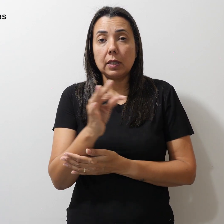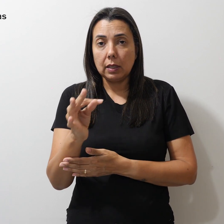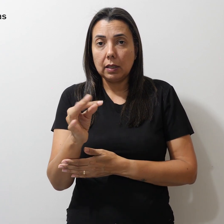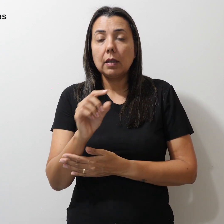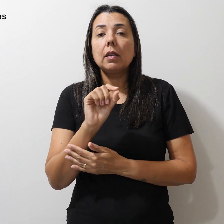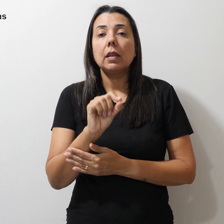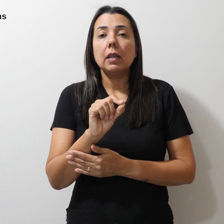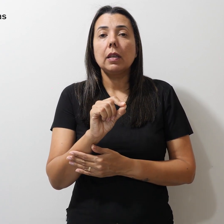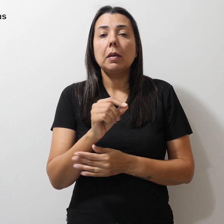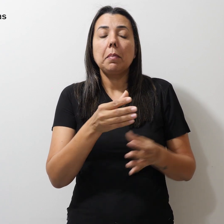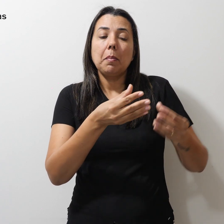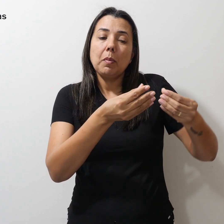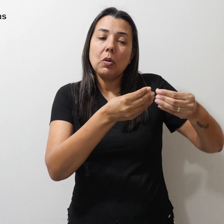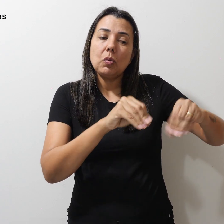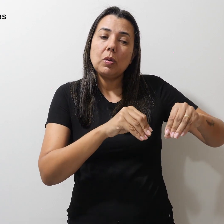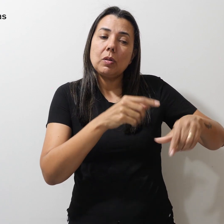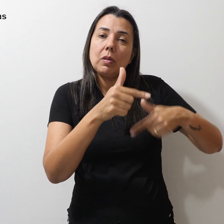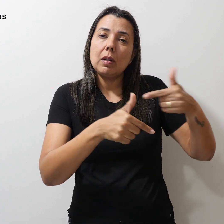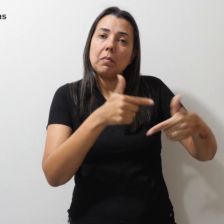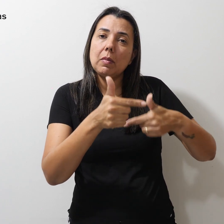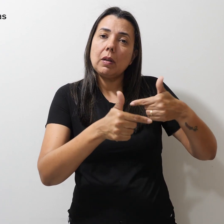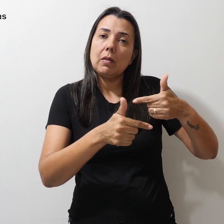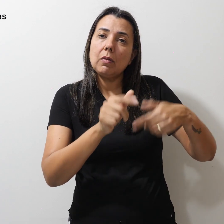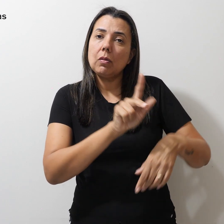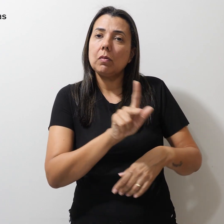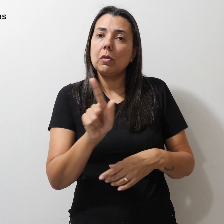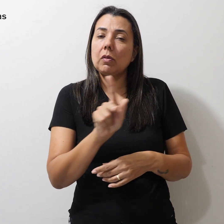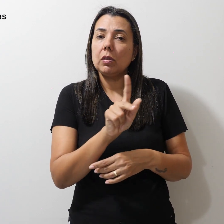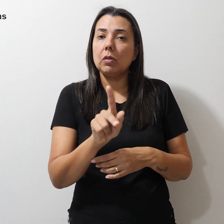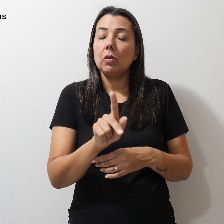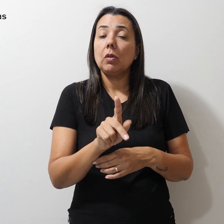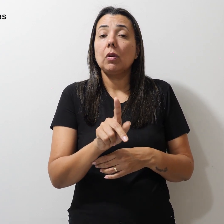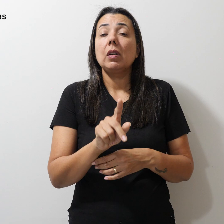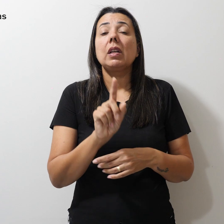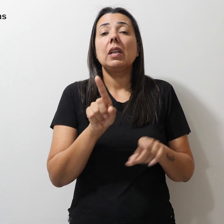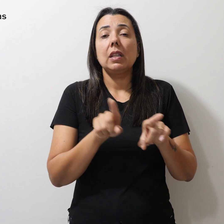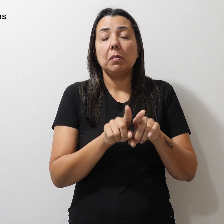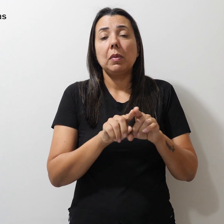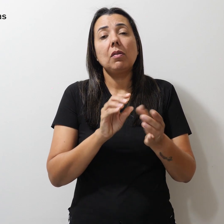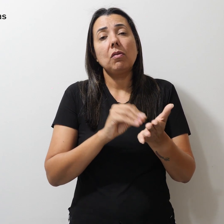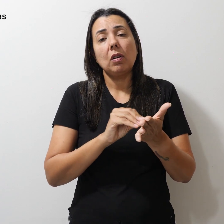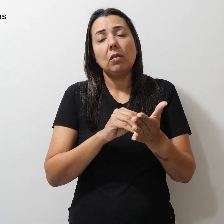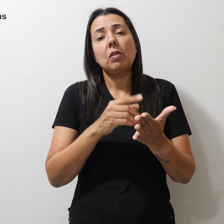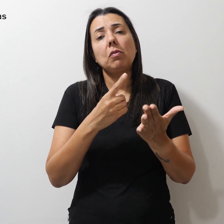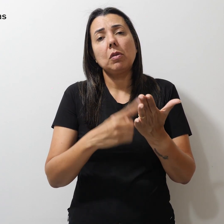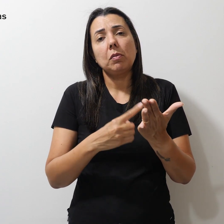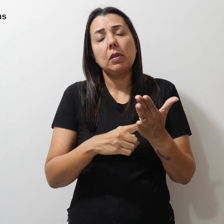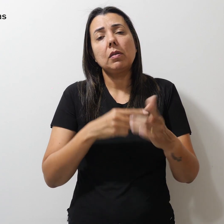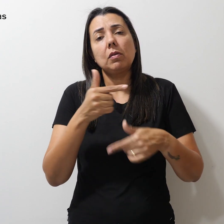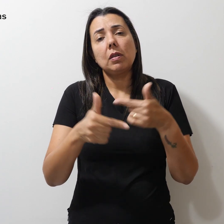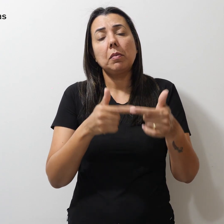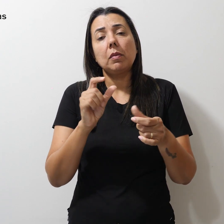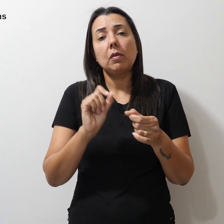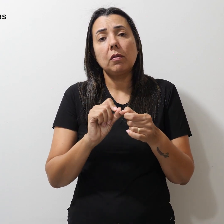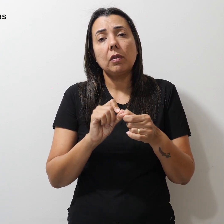precarizam o trabalho do professor e comprometem a sequência do trabalho realizado na escola,